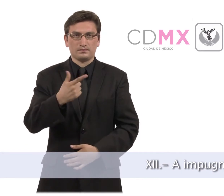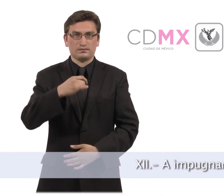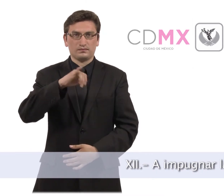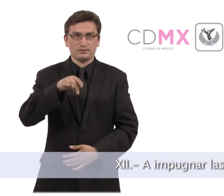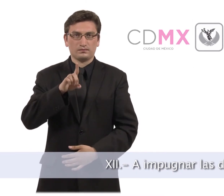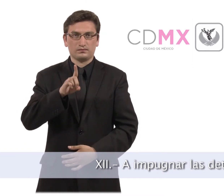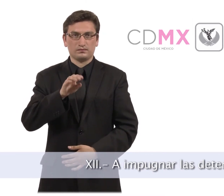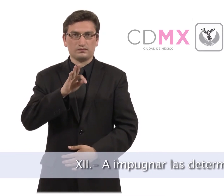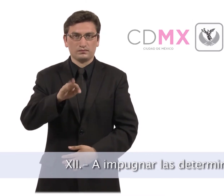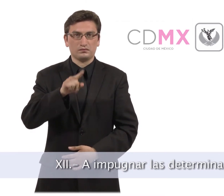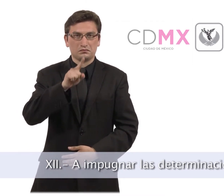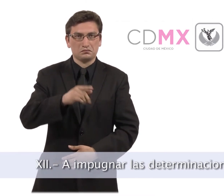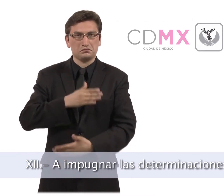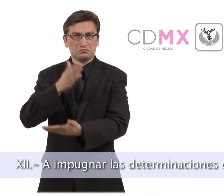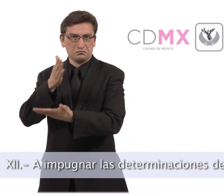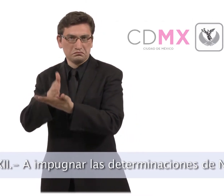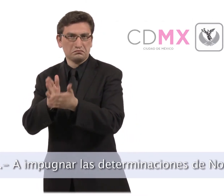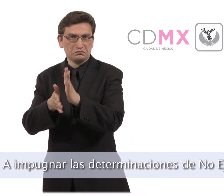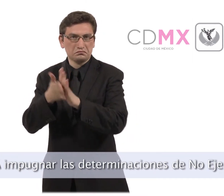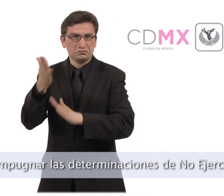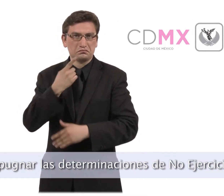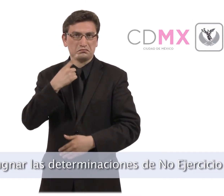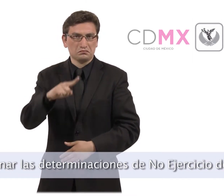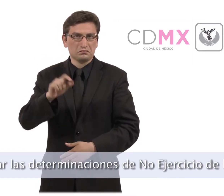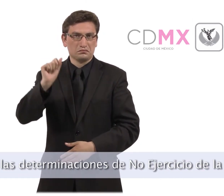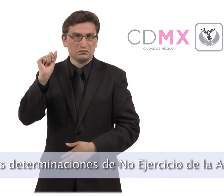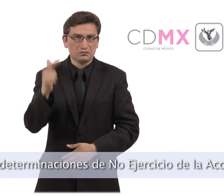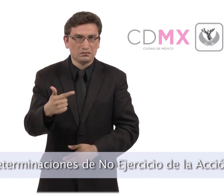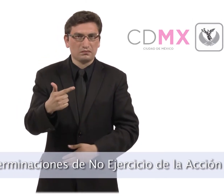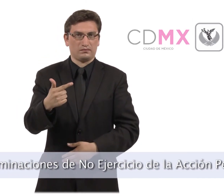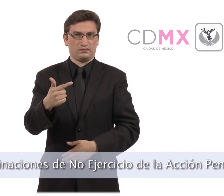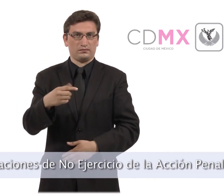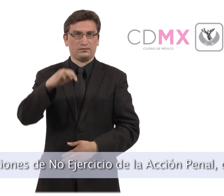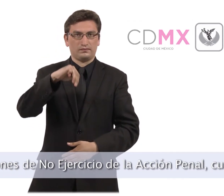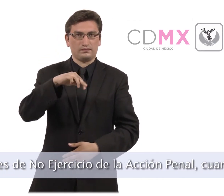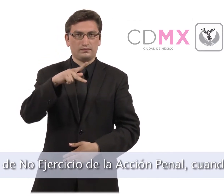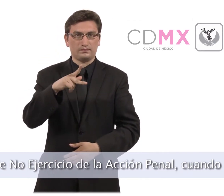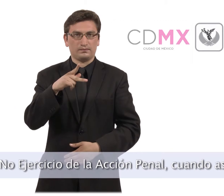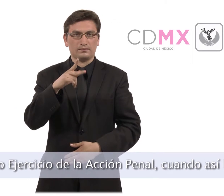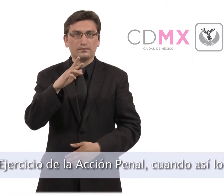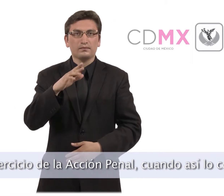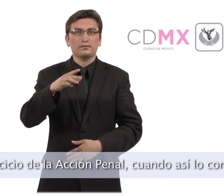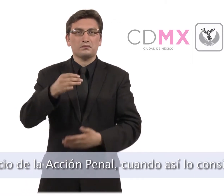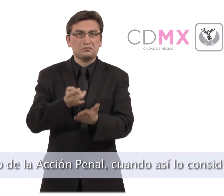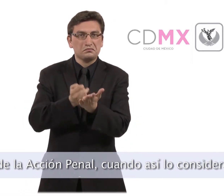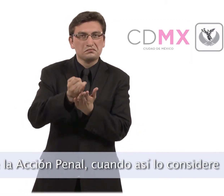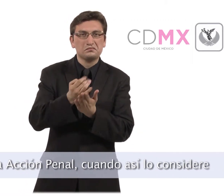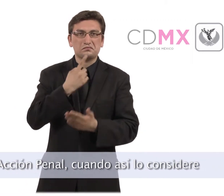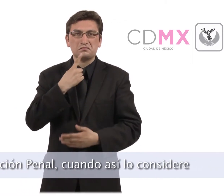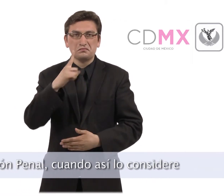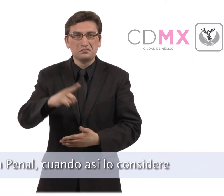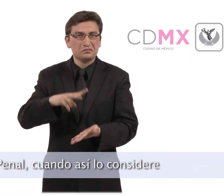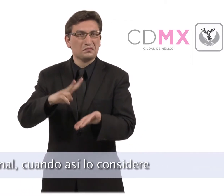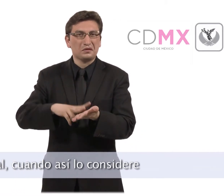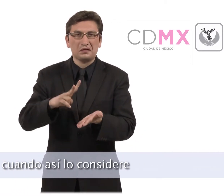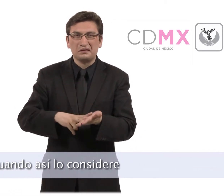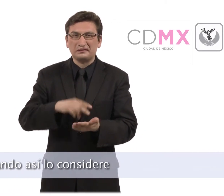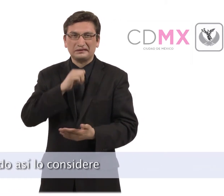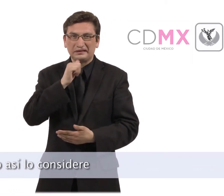Décimo segundo, a impugnar las determinaciones de no ejercicio de la acción penal cuando así lo considere.